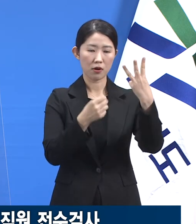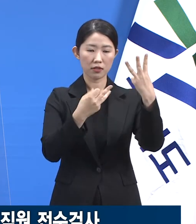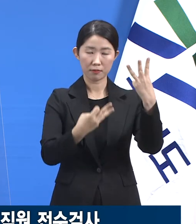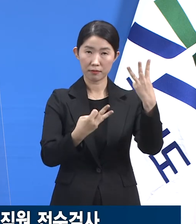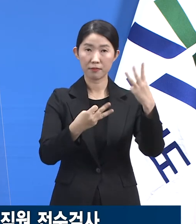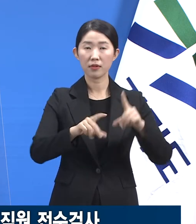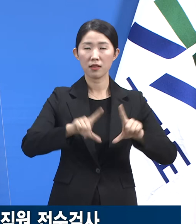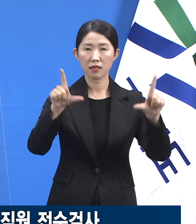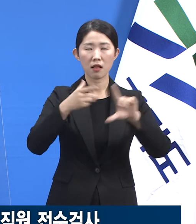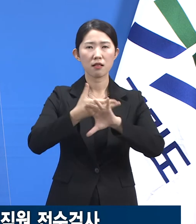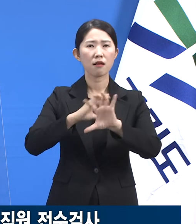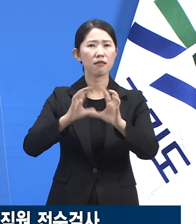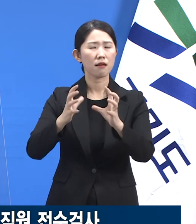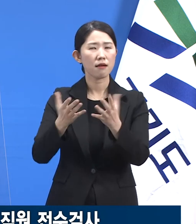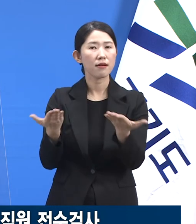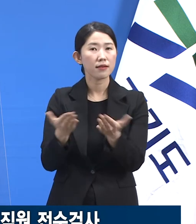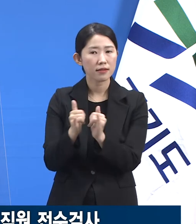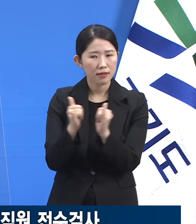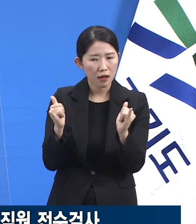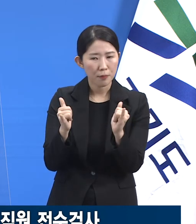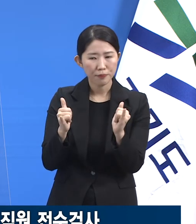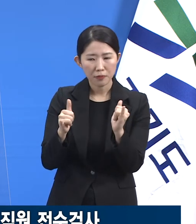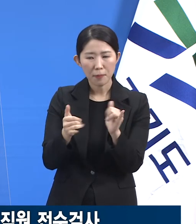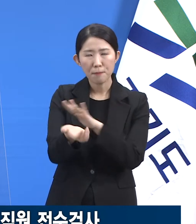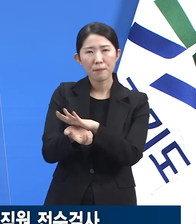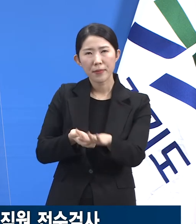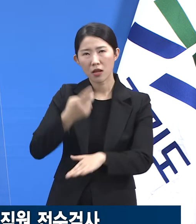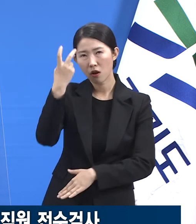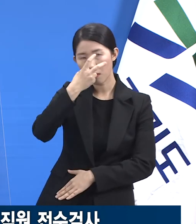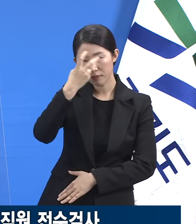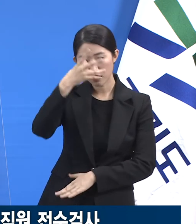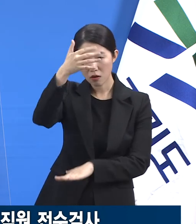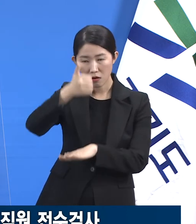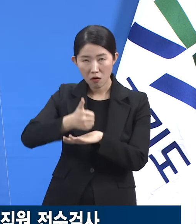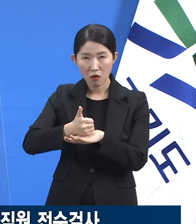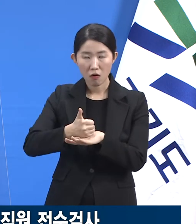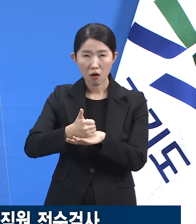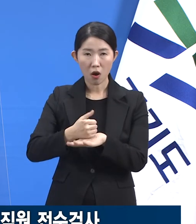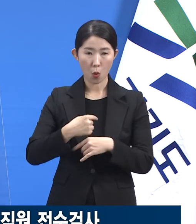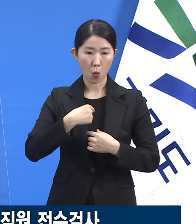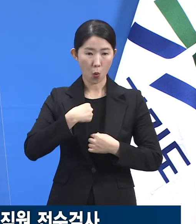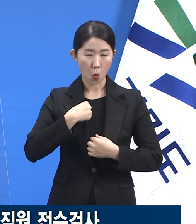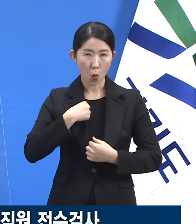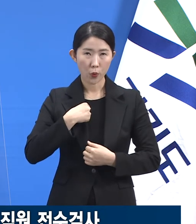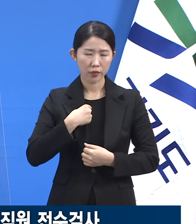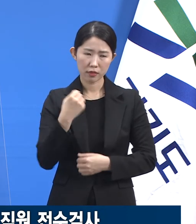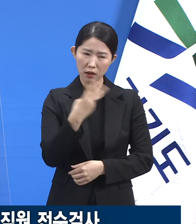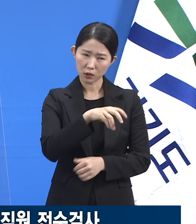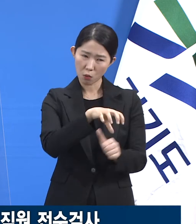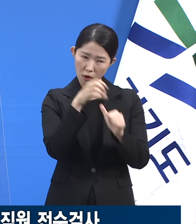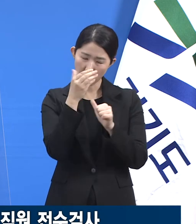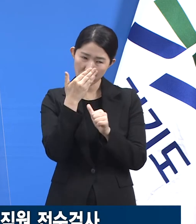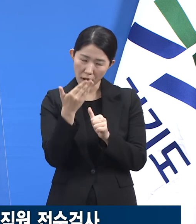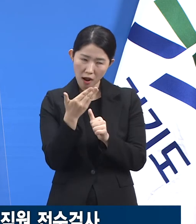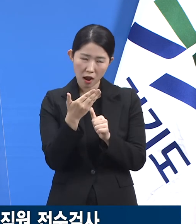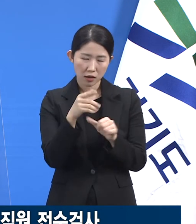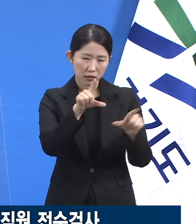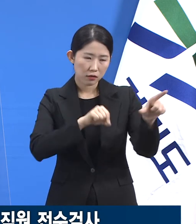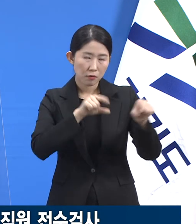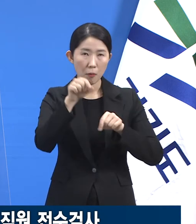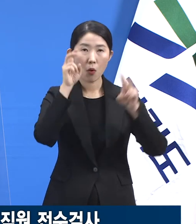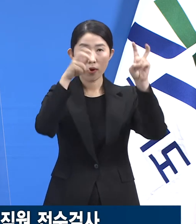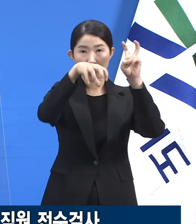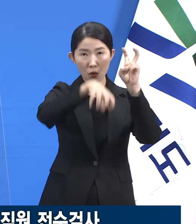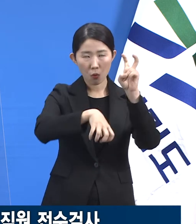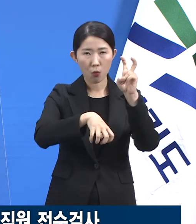통해 광주시 소재 재활용 의료선별업체 외국인 노동자 2명이 확진 판정을 받았습니다.